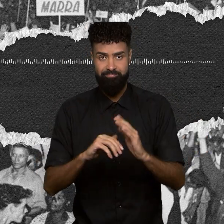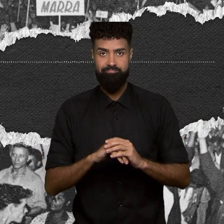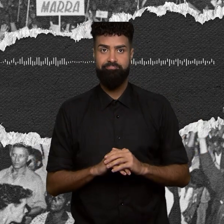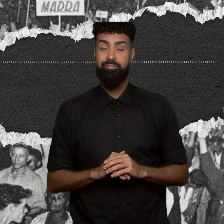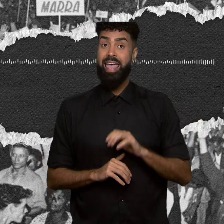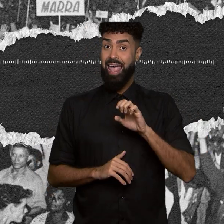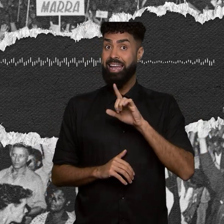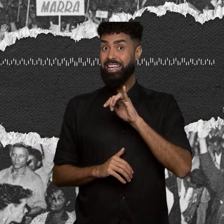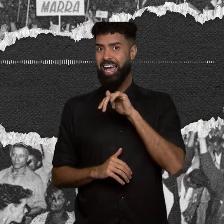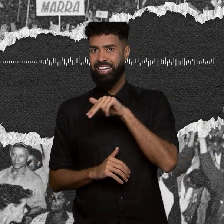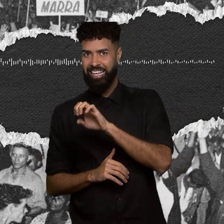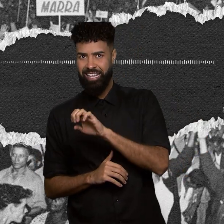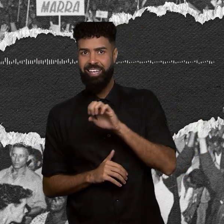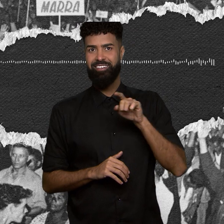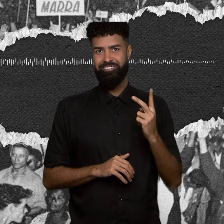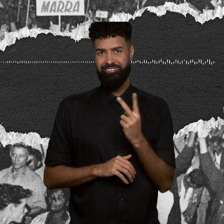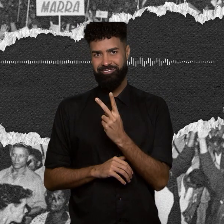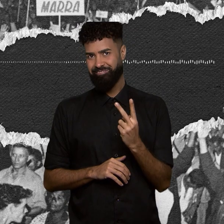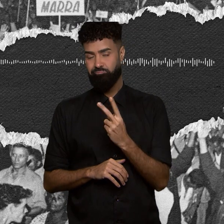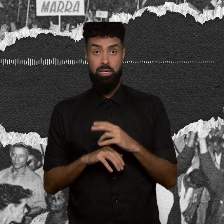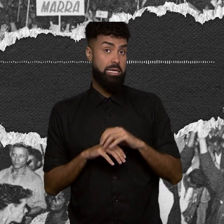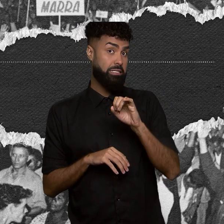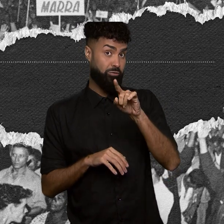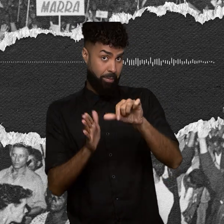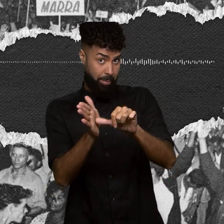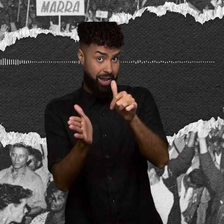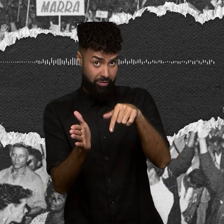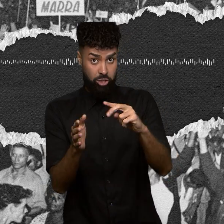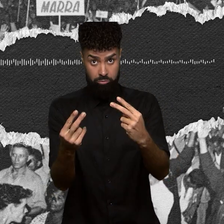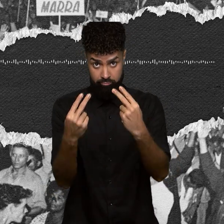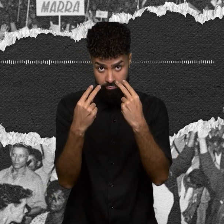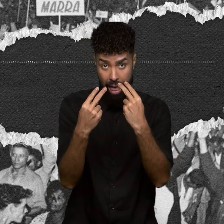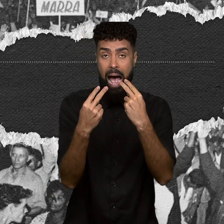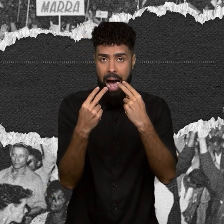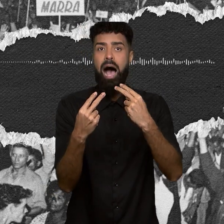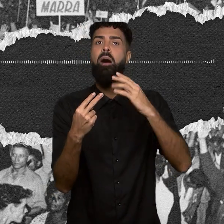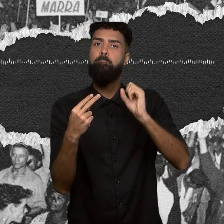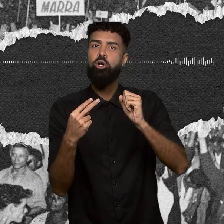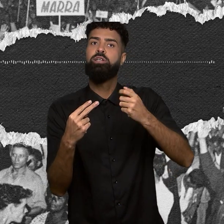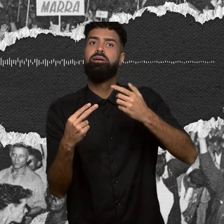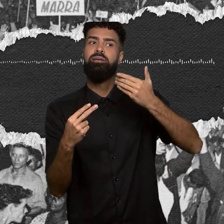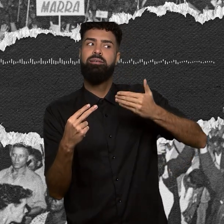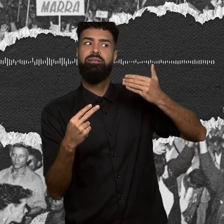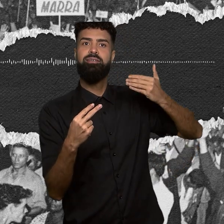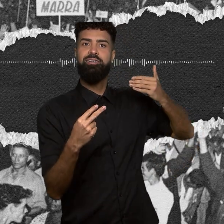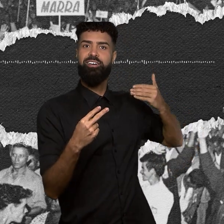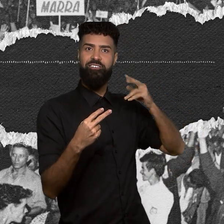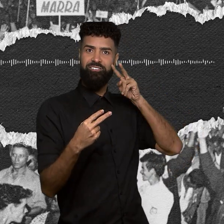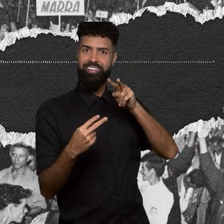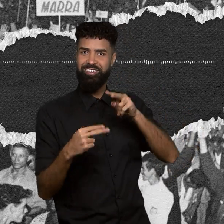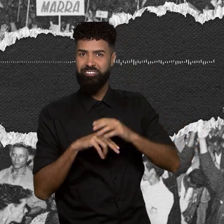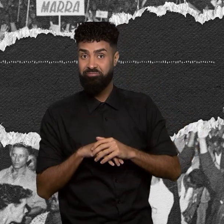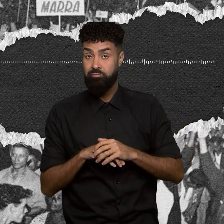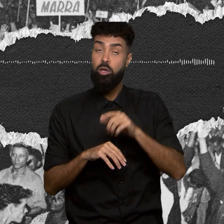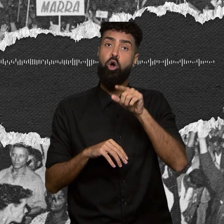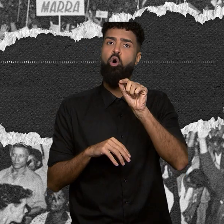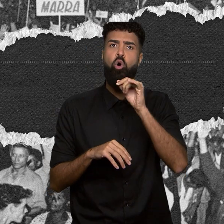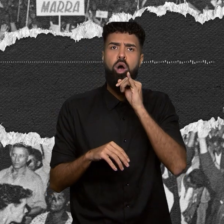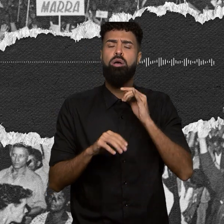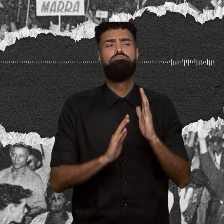Se você é novo por aqui, sugerimos que ouça os outros episódios depois que terminar este. Nós estamos percorrendo as reformas de base do governo João Goulart,